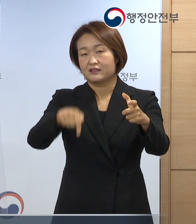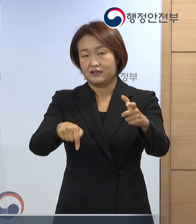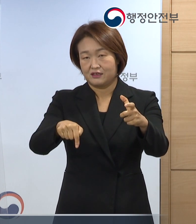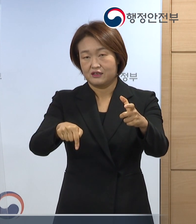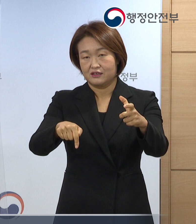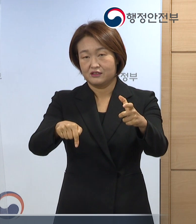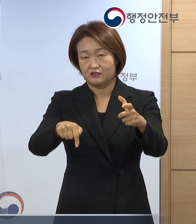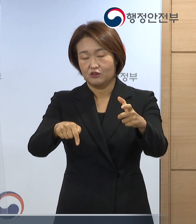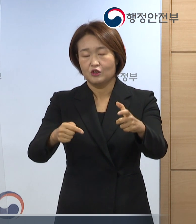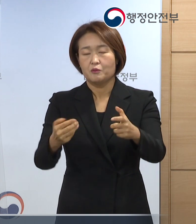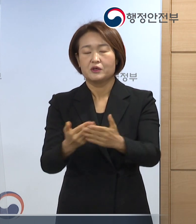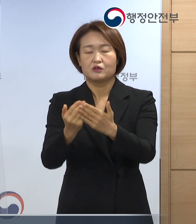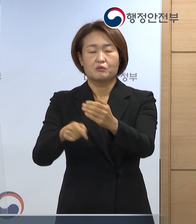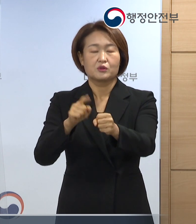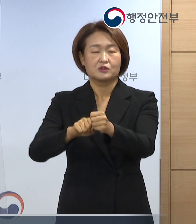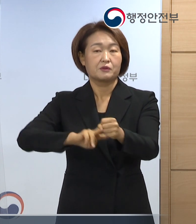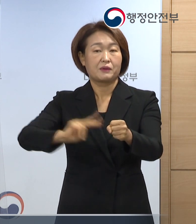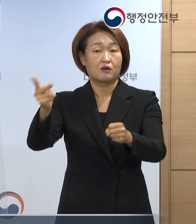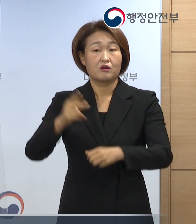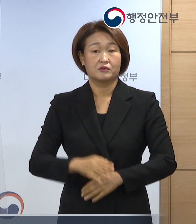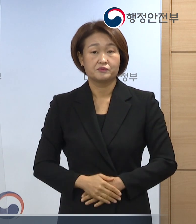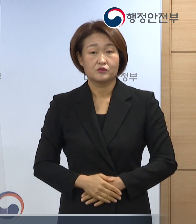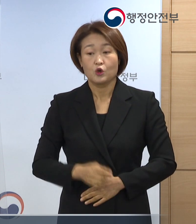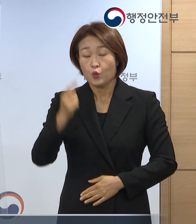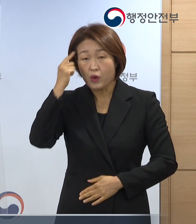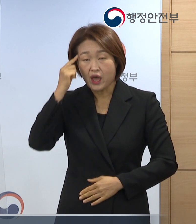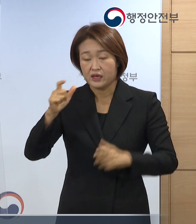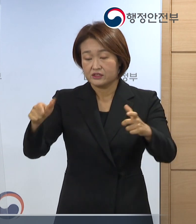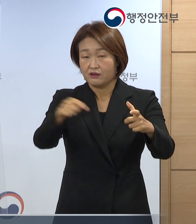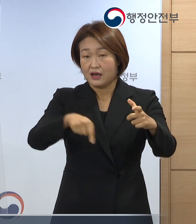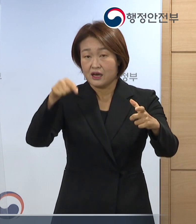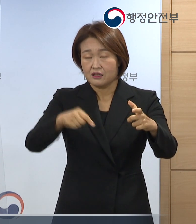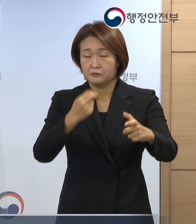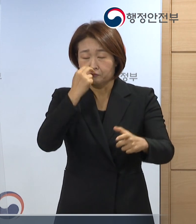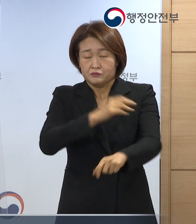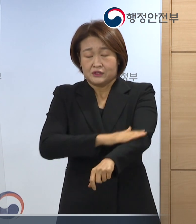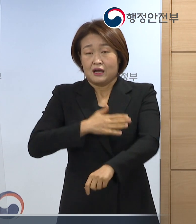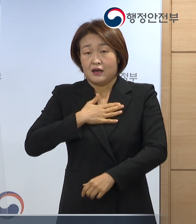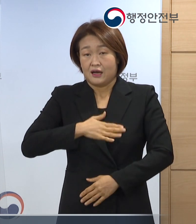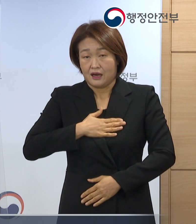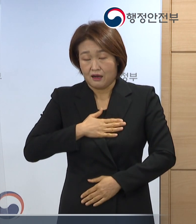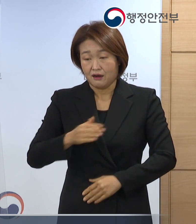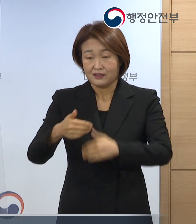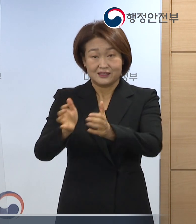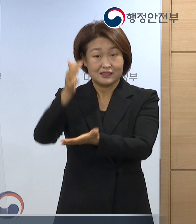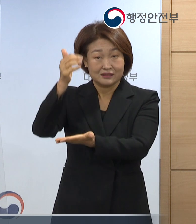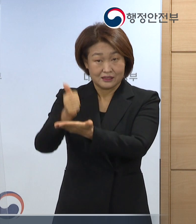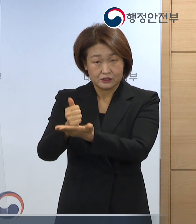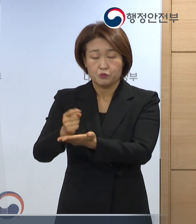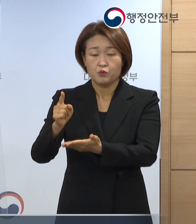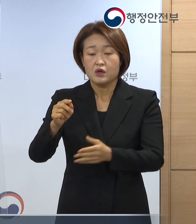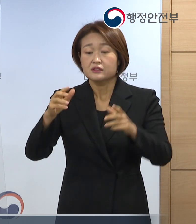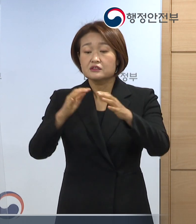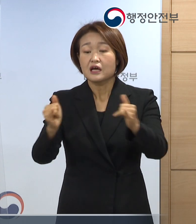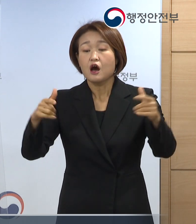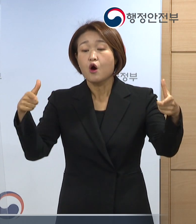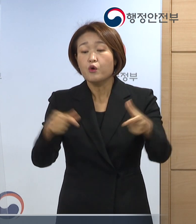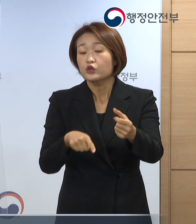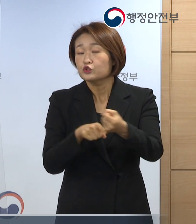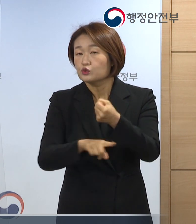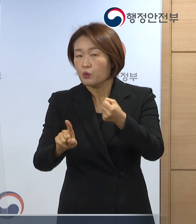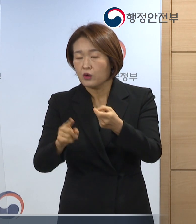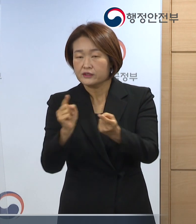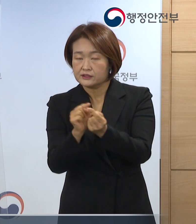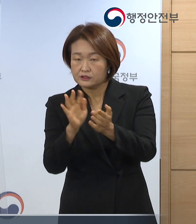지역 여건과 상황을 가장 잘 알고 있는 자치단체가 각 지역의 인구 감소 원인을 직접